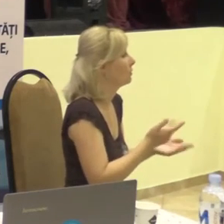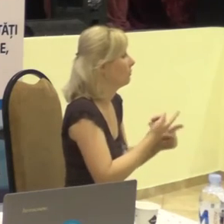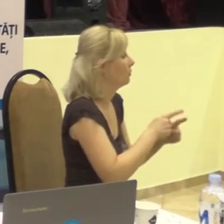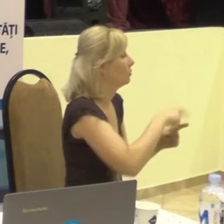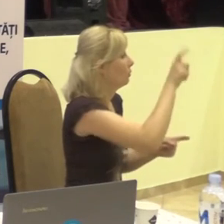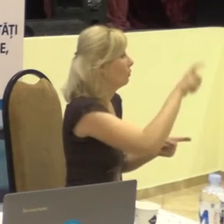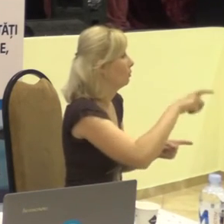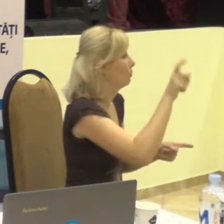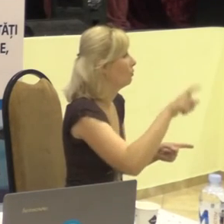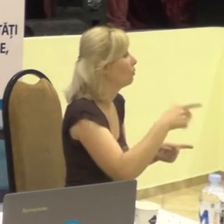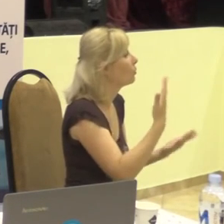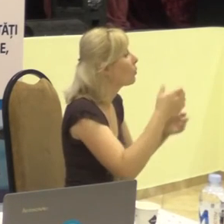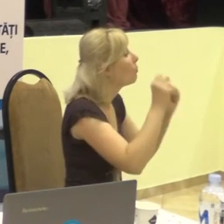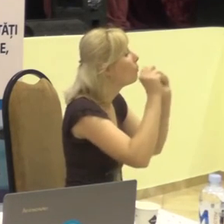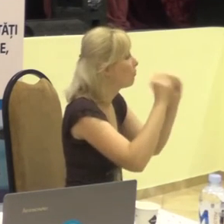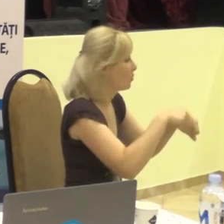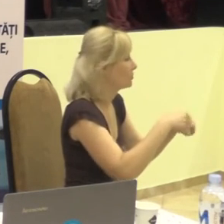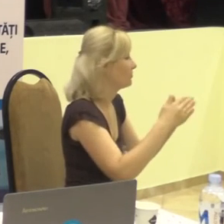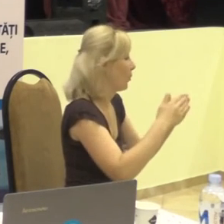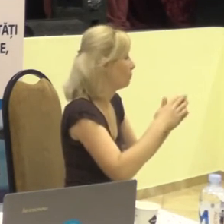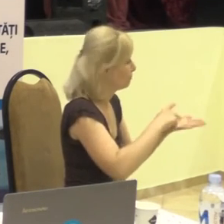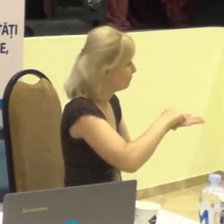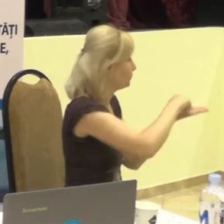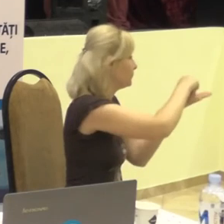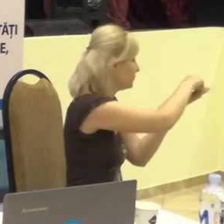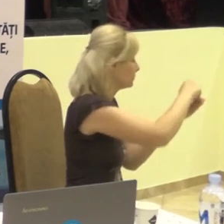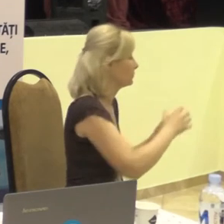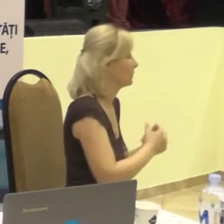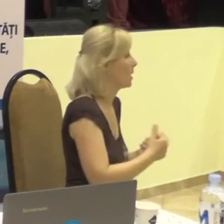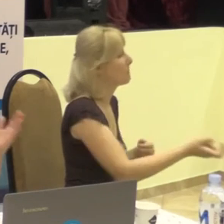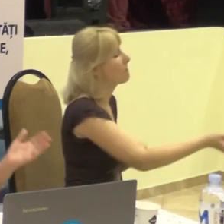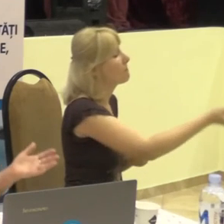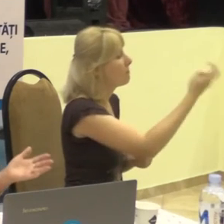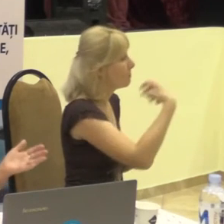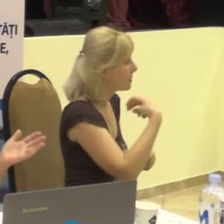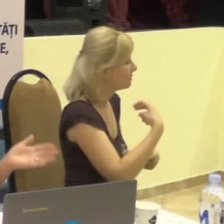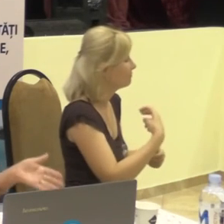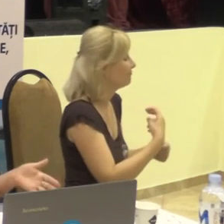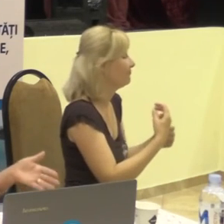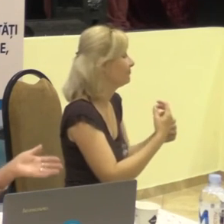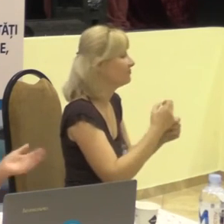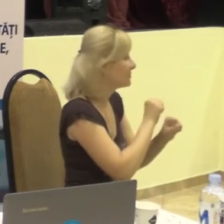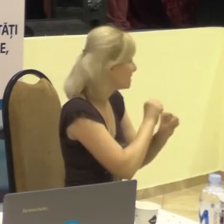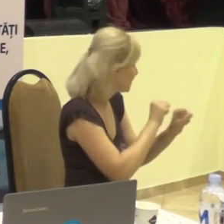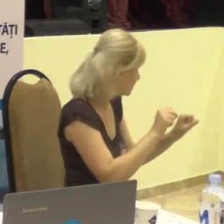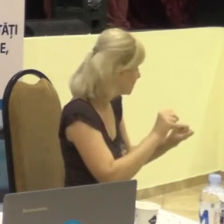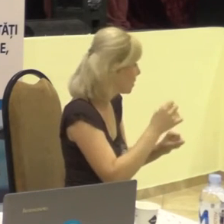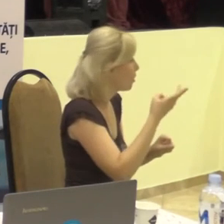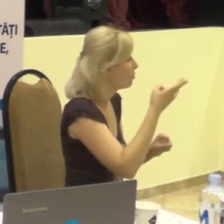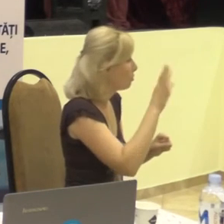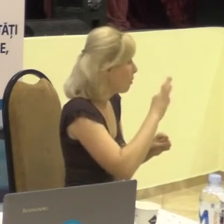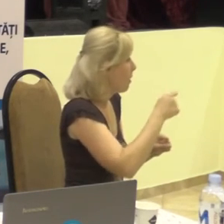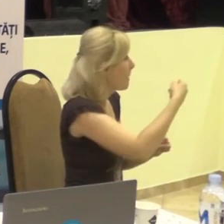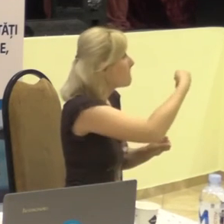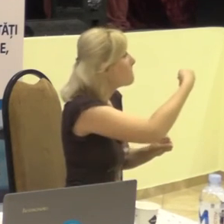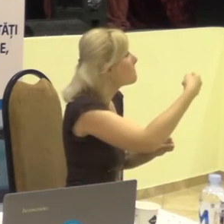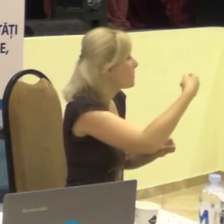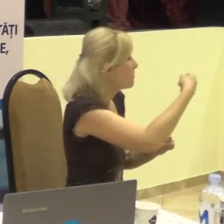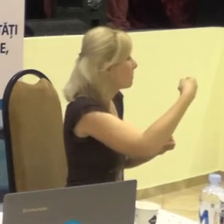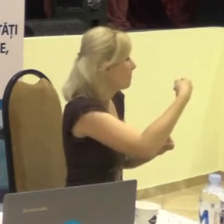persoane, celor care pot ieși de acasă. La noi este distanțat, dar la etajul întâi